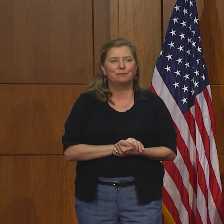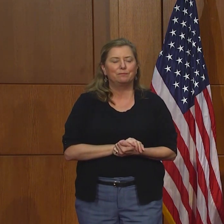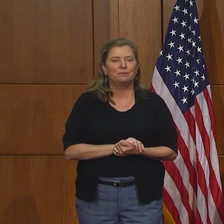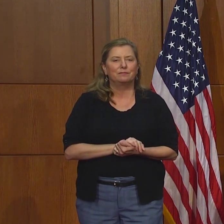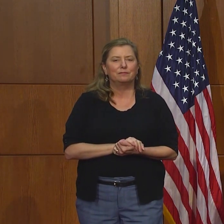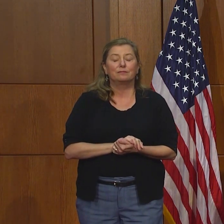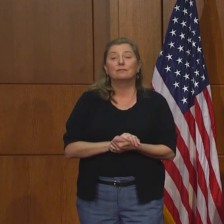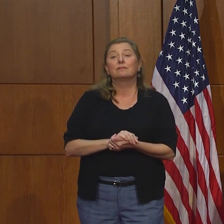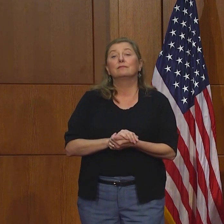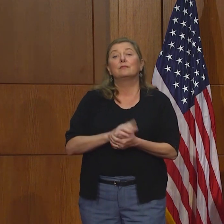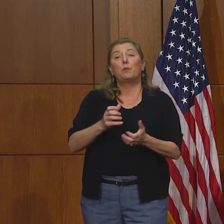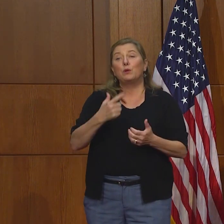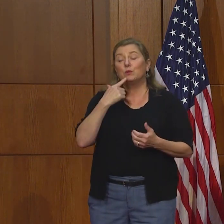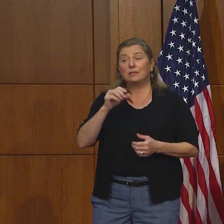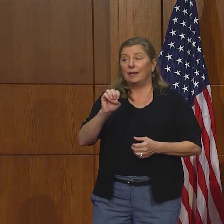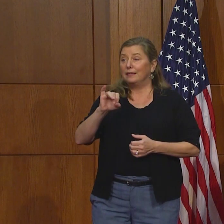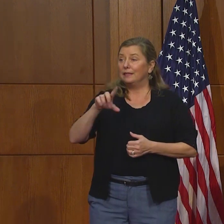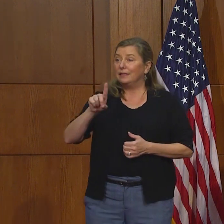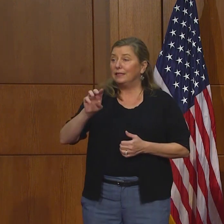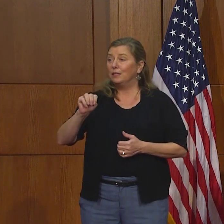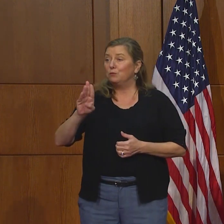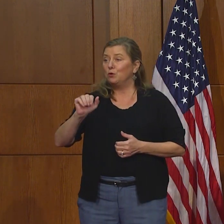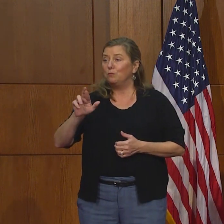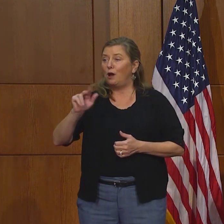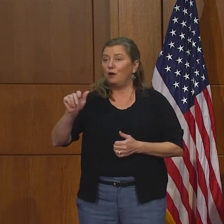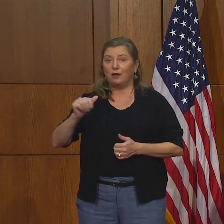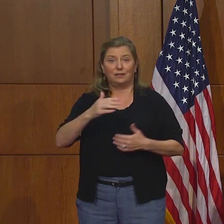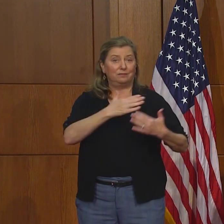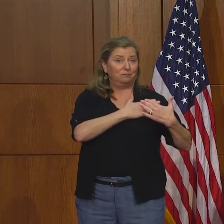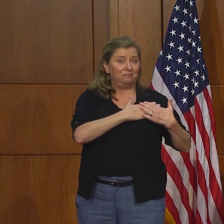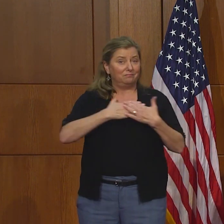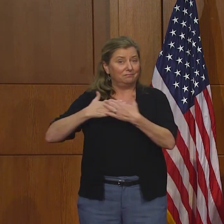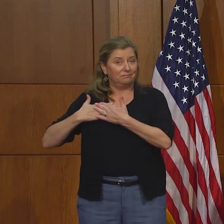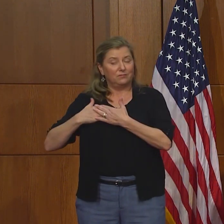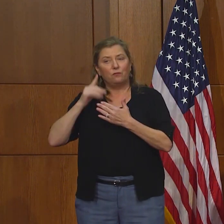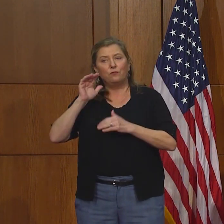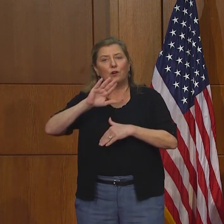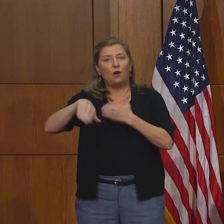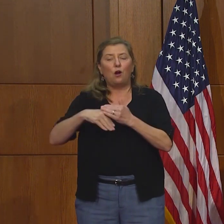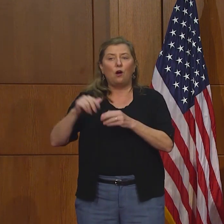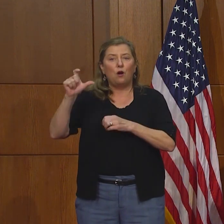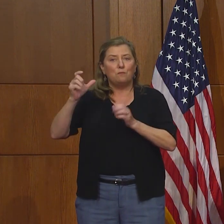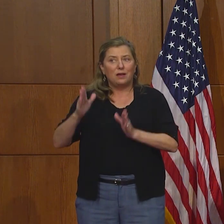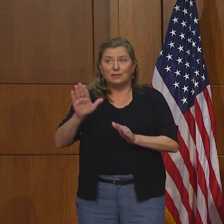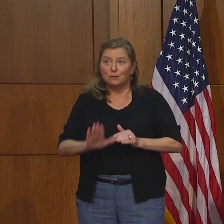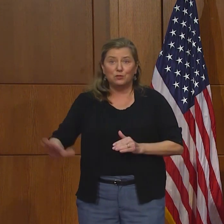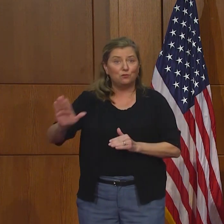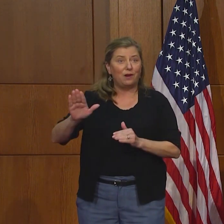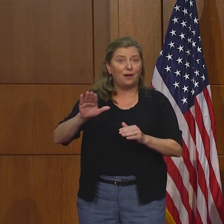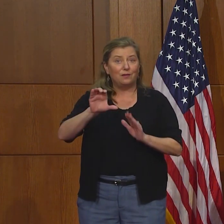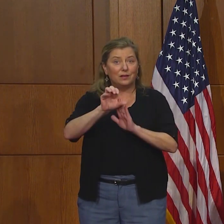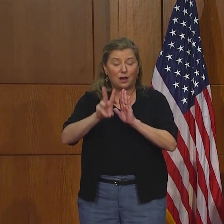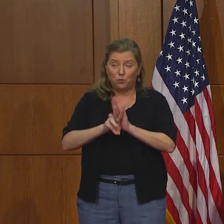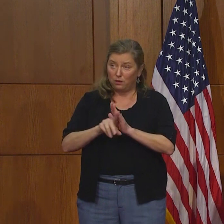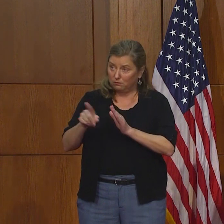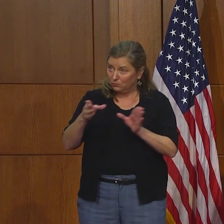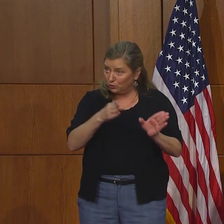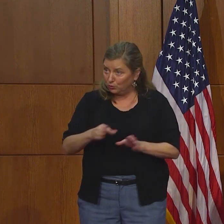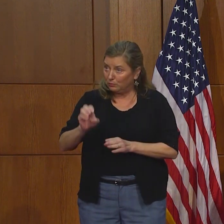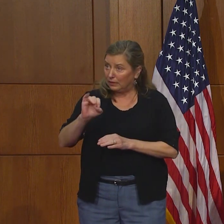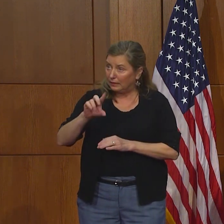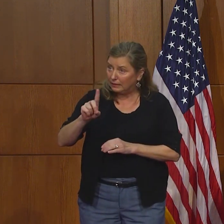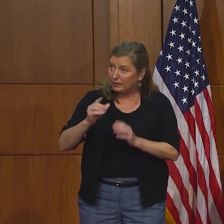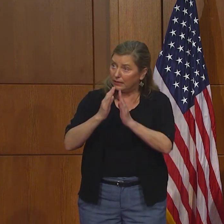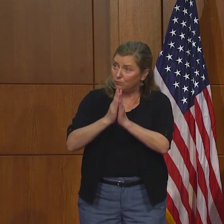Yo quiero decirle a todos los musulmanes en Virginia, recuerden